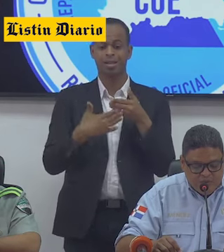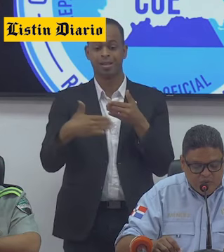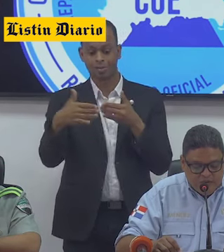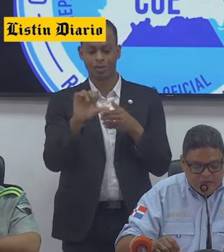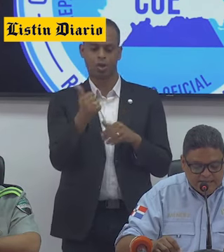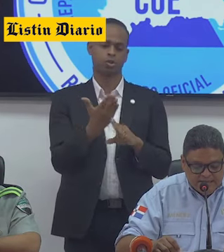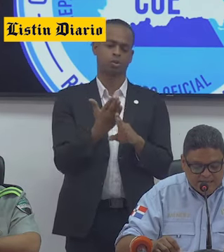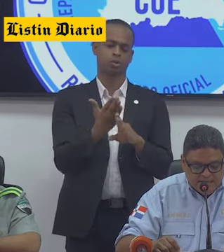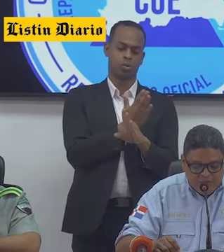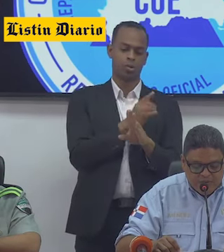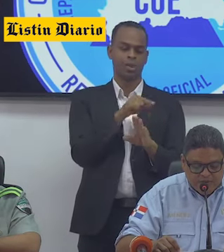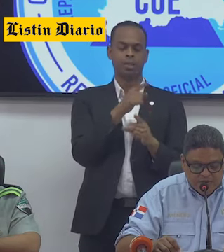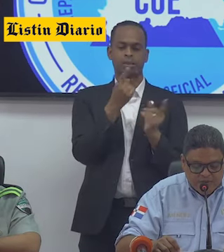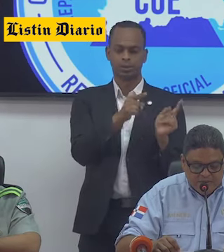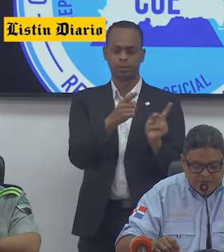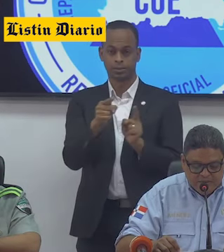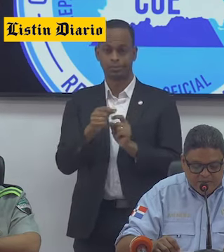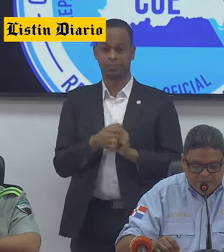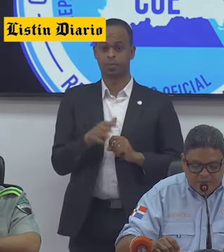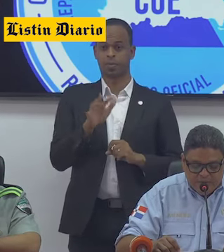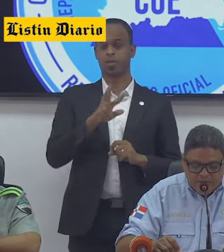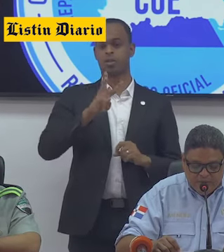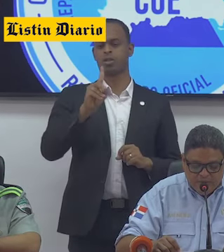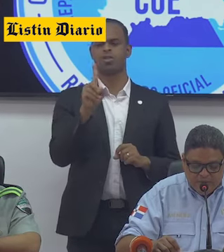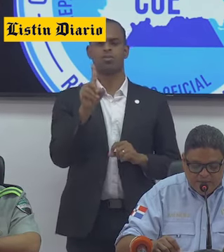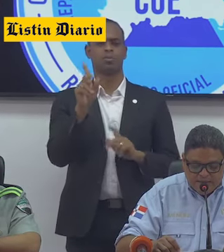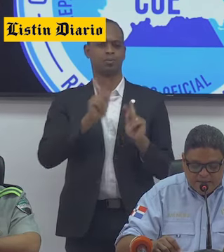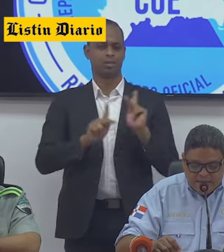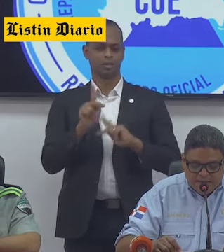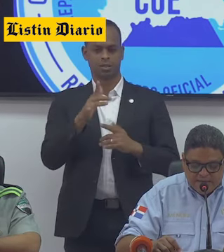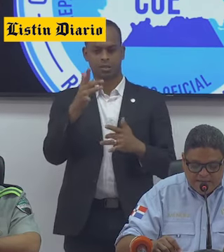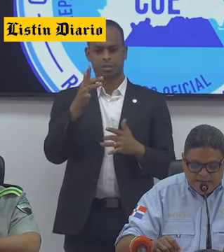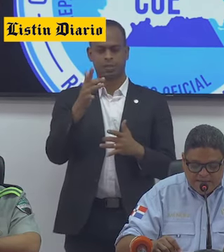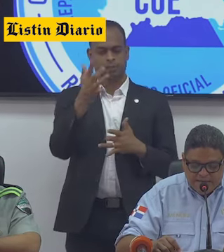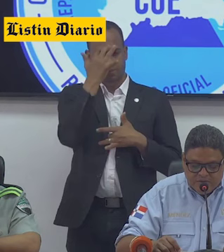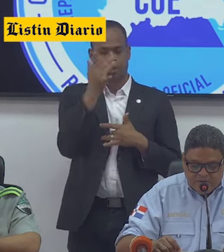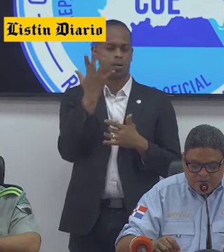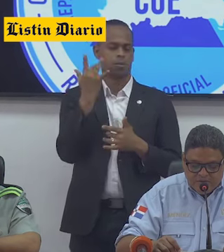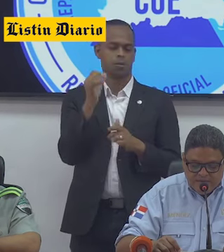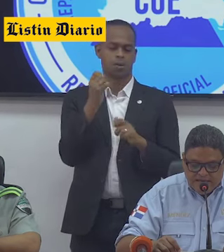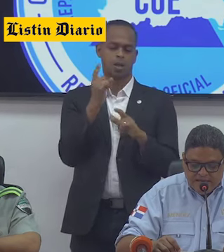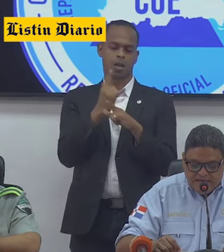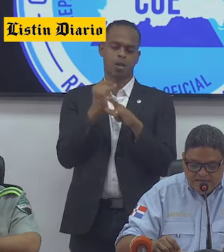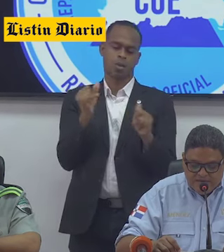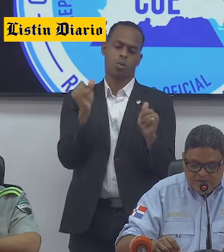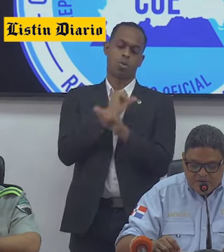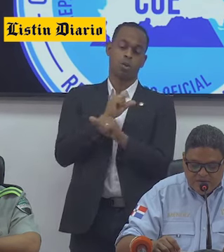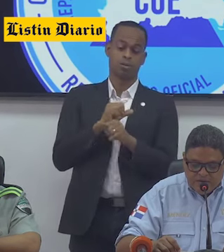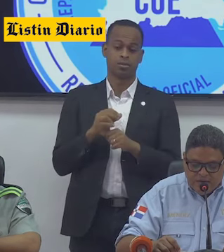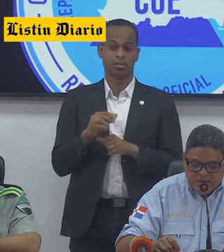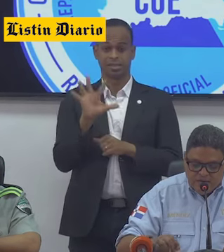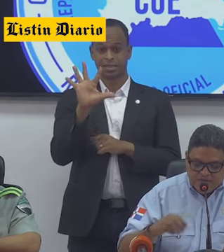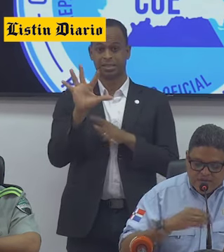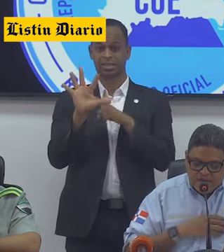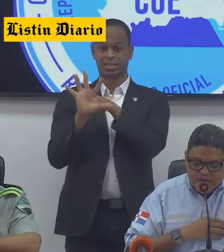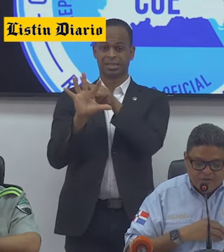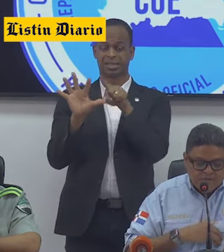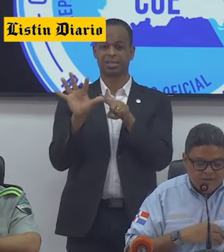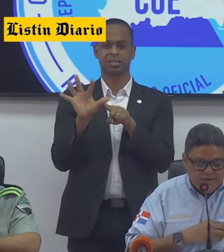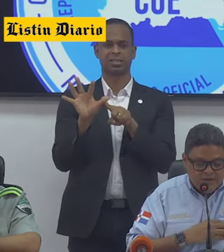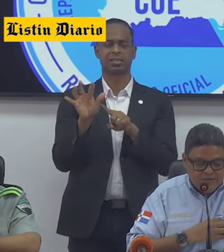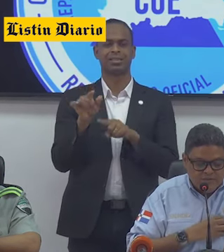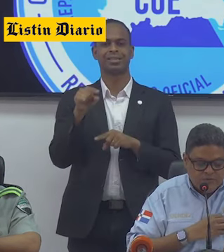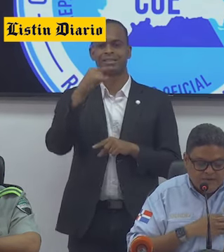han atendido unas 61 personas intoxicadas por alcohol. De estas intoxicaciones, 5 resultaron ser